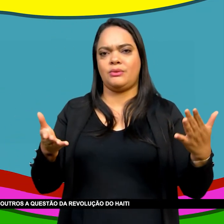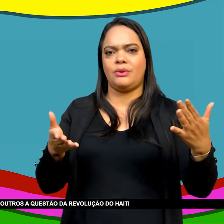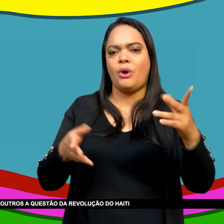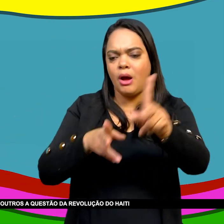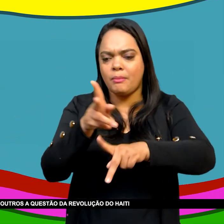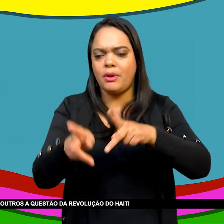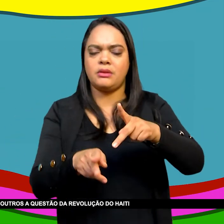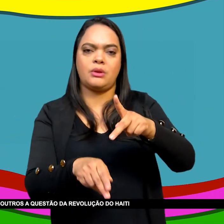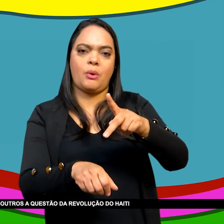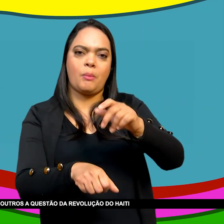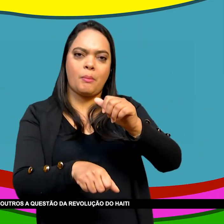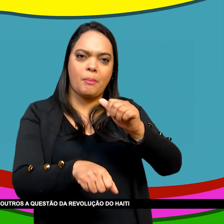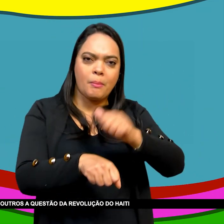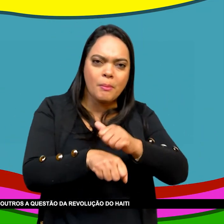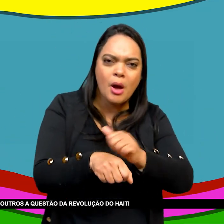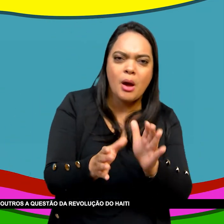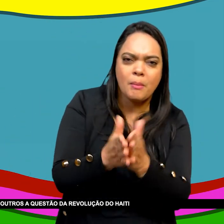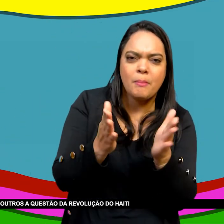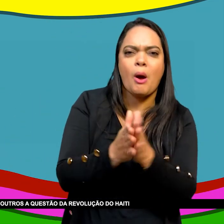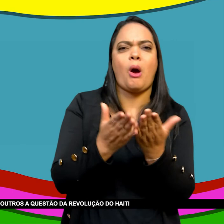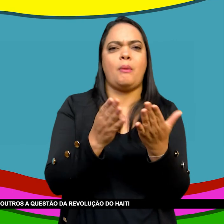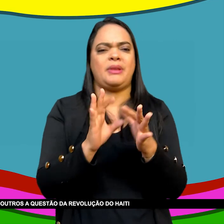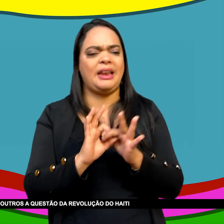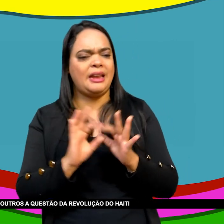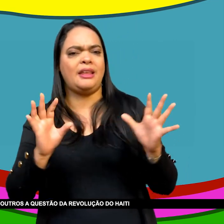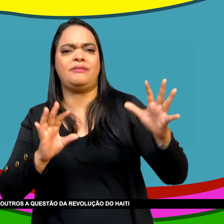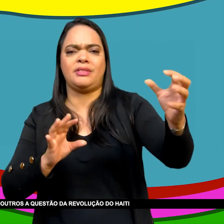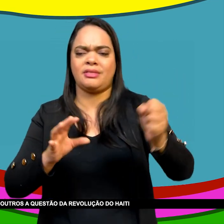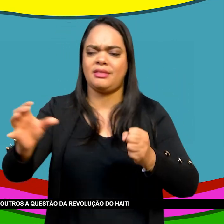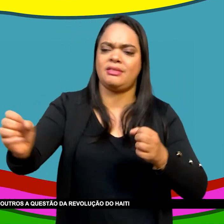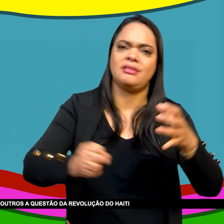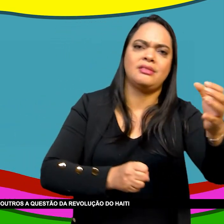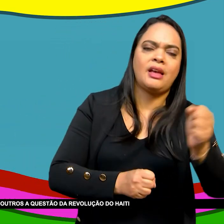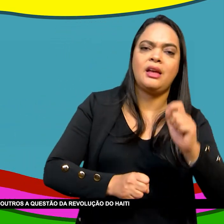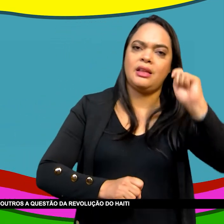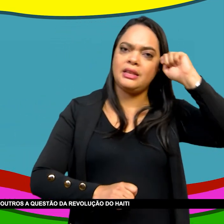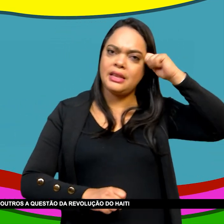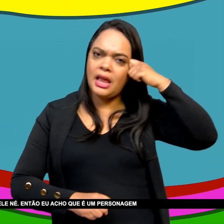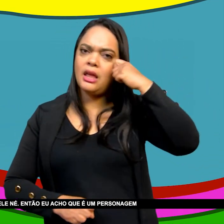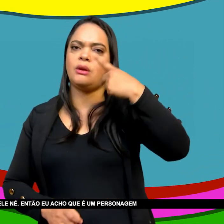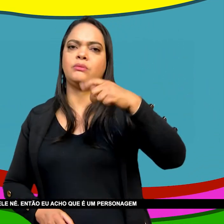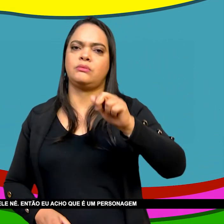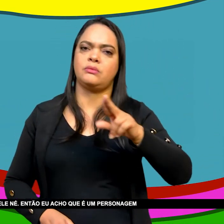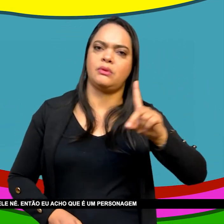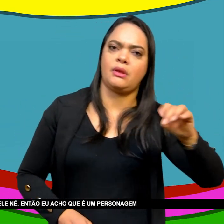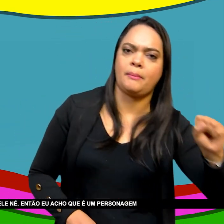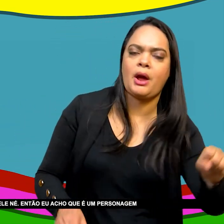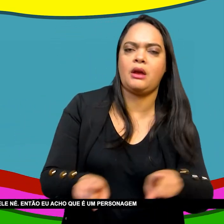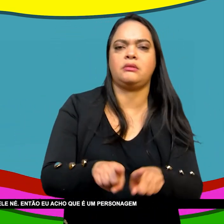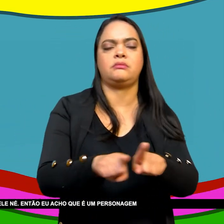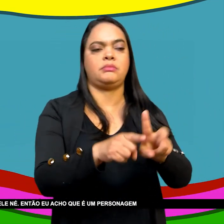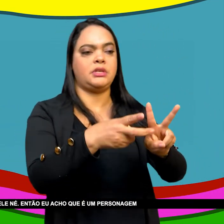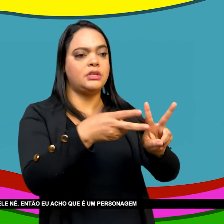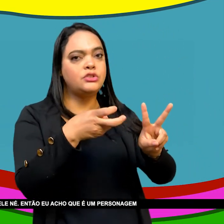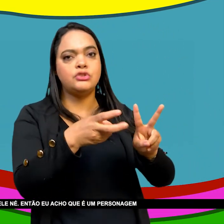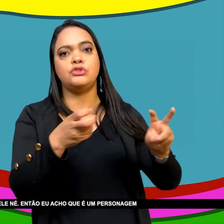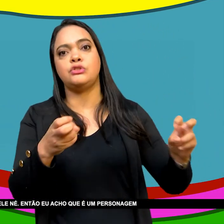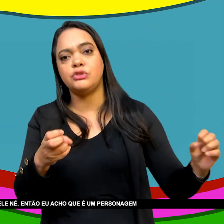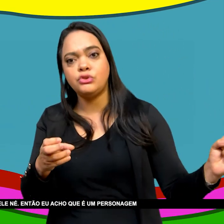Assim O personagem Em relação A outras A questão Da revolução Do Haiti Tudo isso Eu fui encontrando